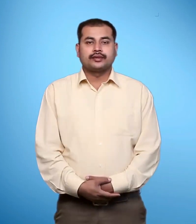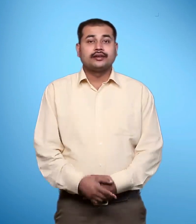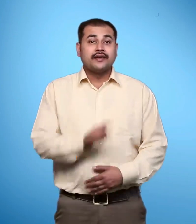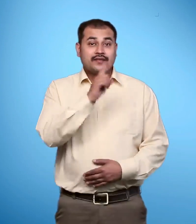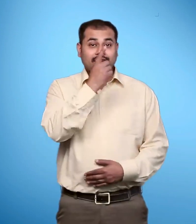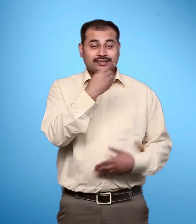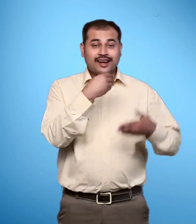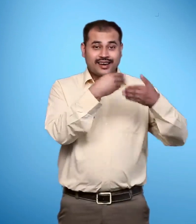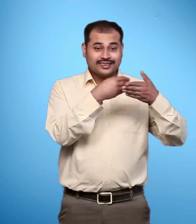पहला पता है